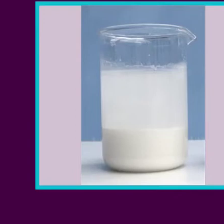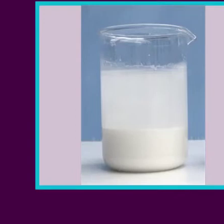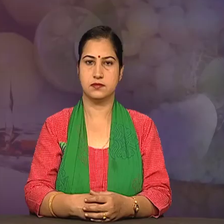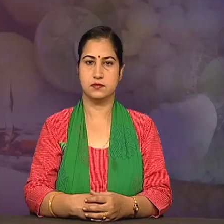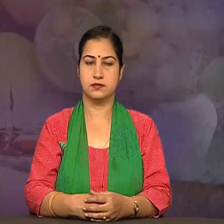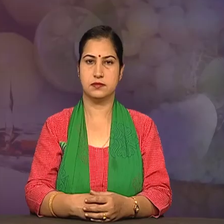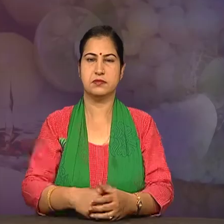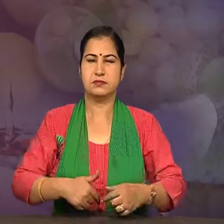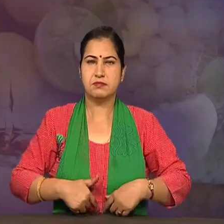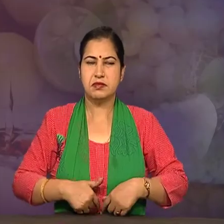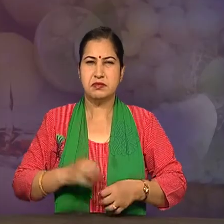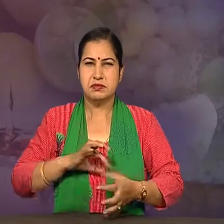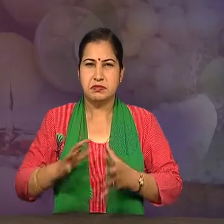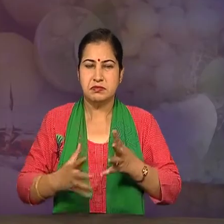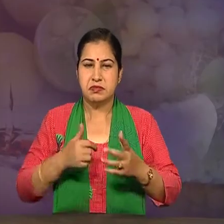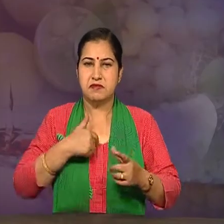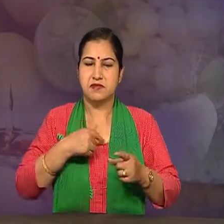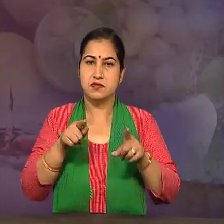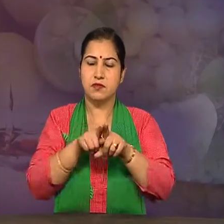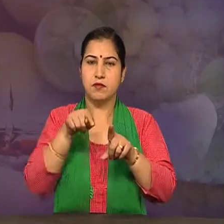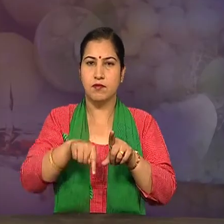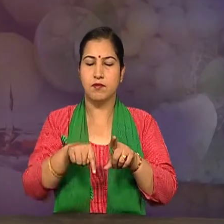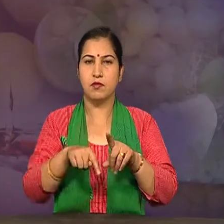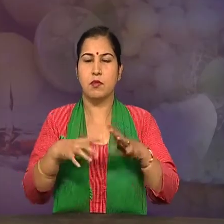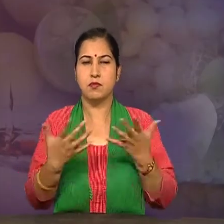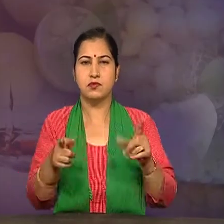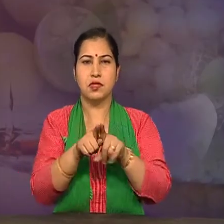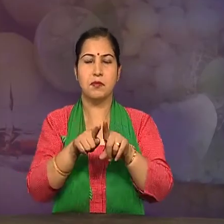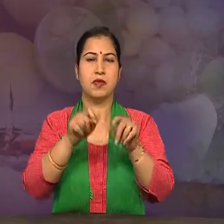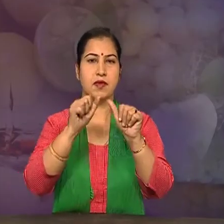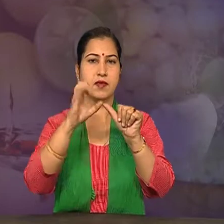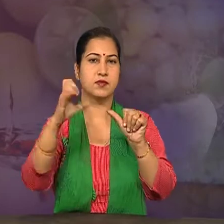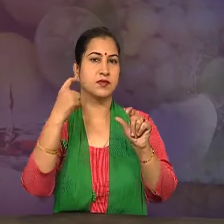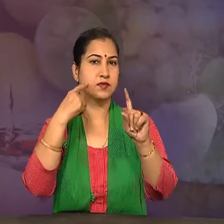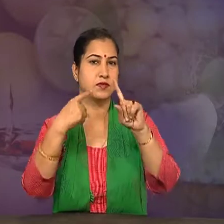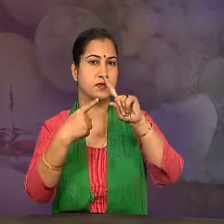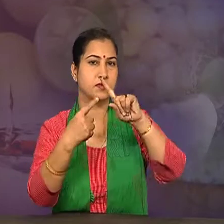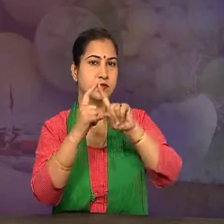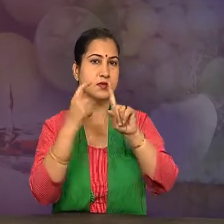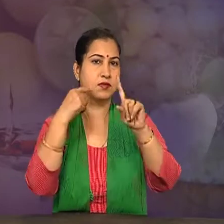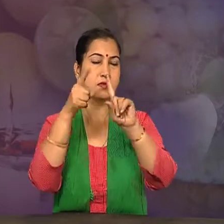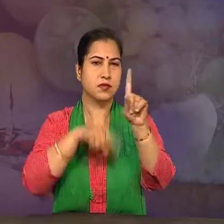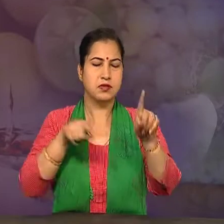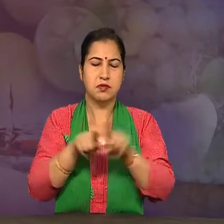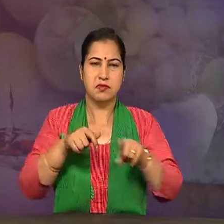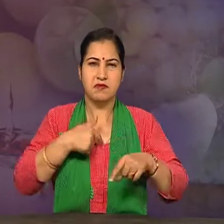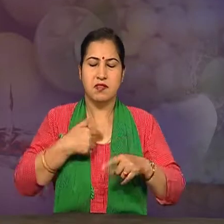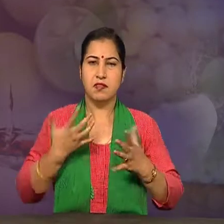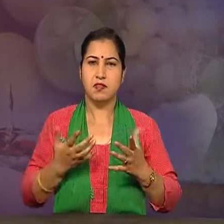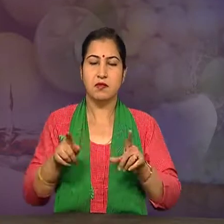पेट में जलन यानि की ऐसिडिटी होने पर आपने प्रती अम्ल यानि एंटा